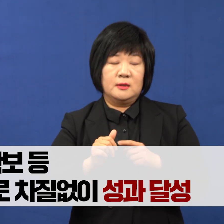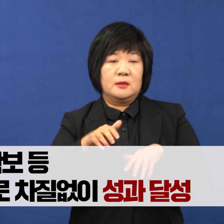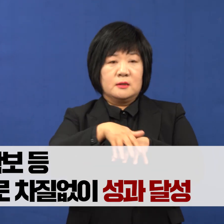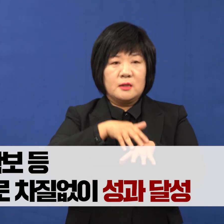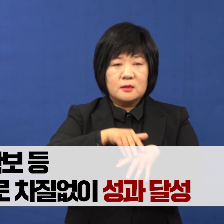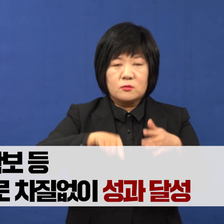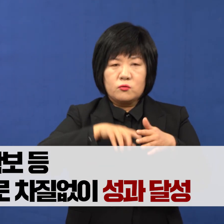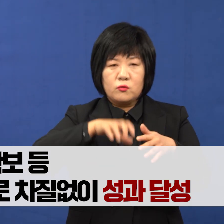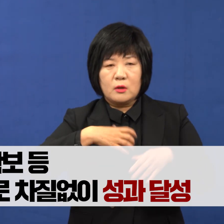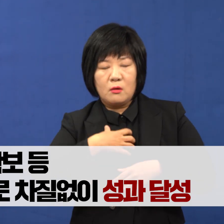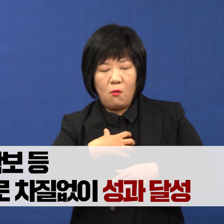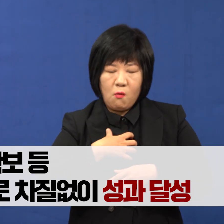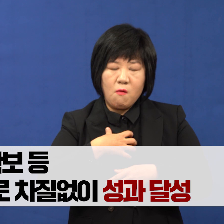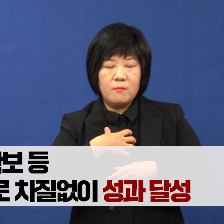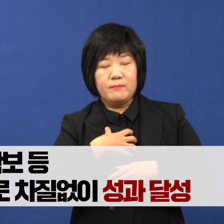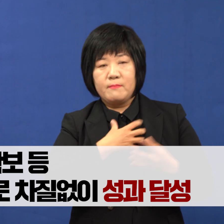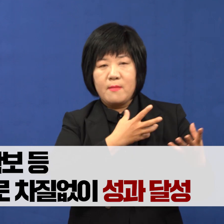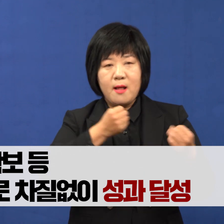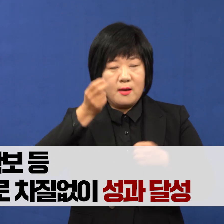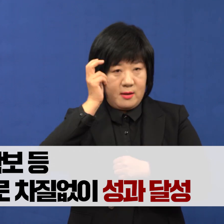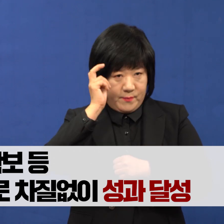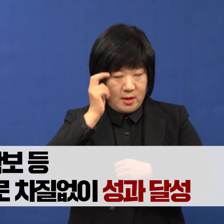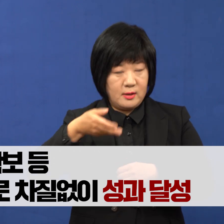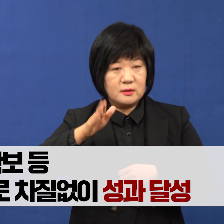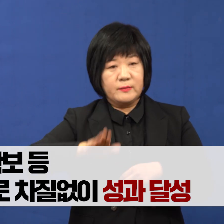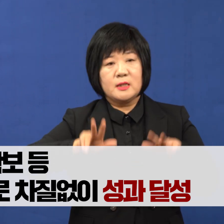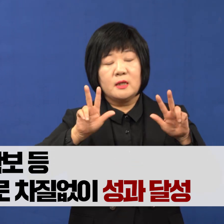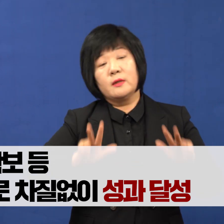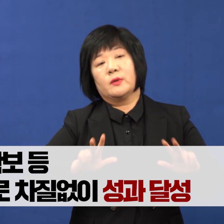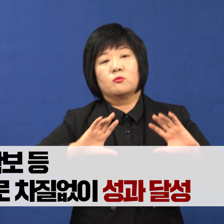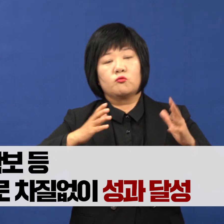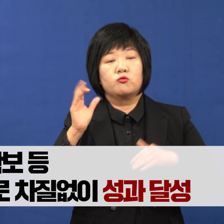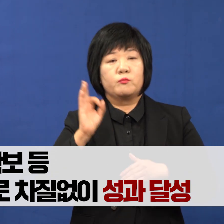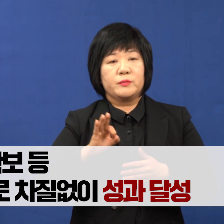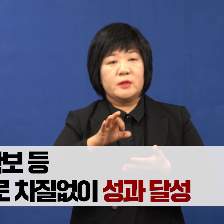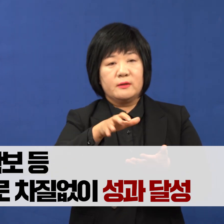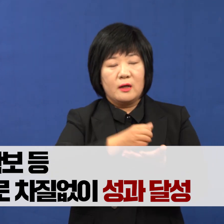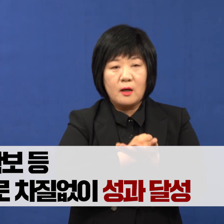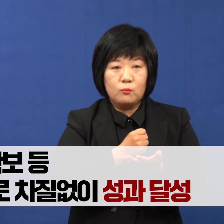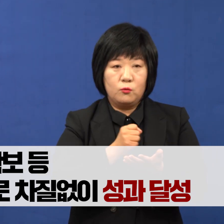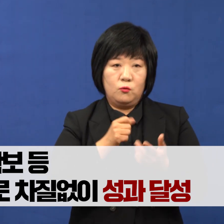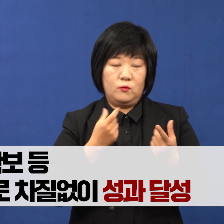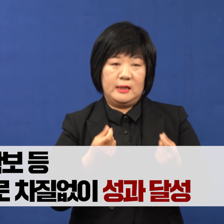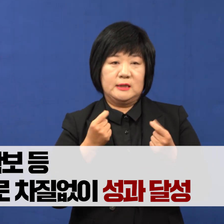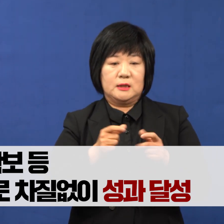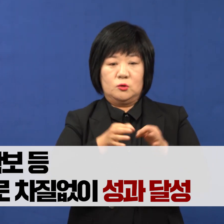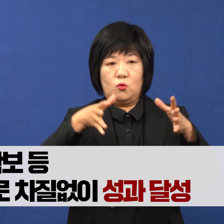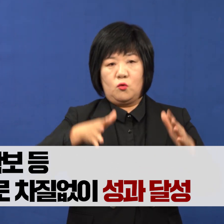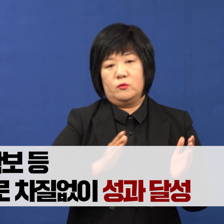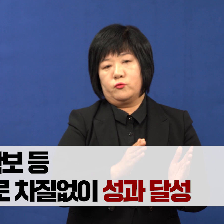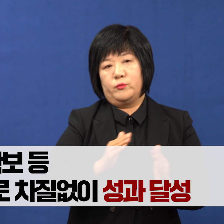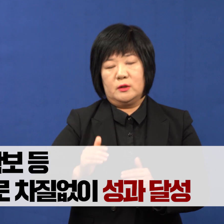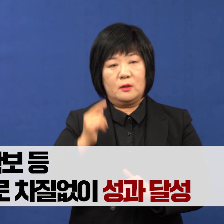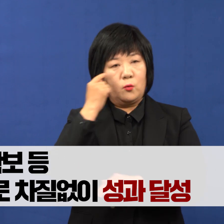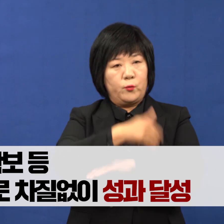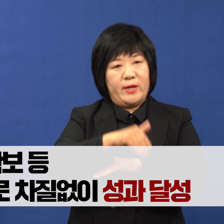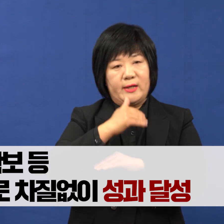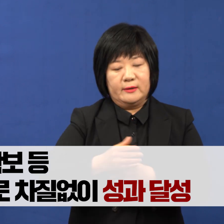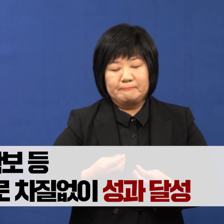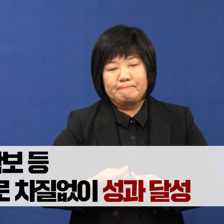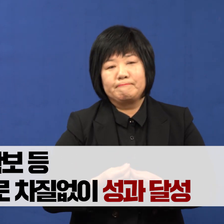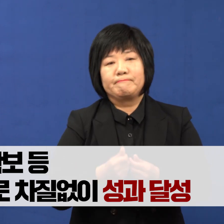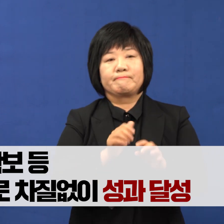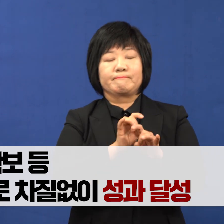걱정이 많았던 것을 잘 알고 있습니다. 하지만 이번 국비 최대 확보와 같이 그간 준비하였던 계획들은 차절없이